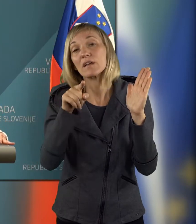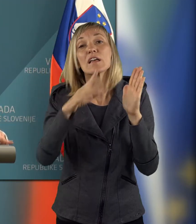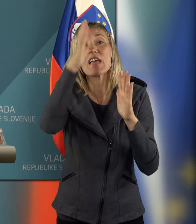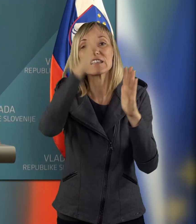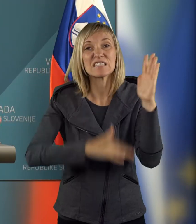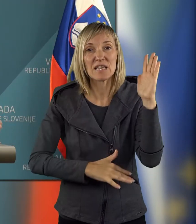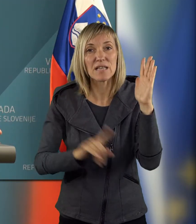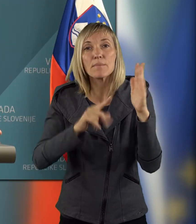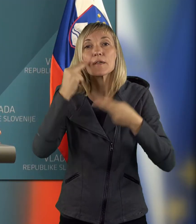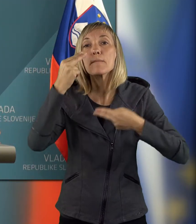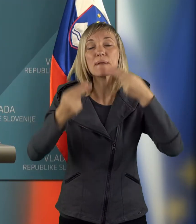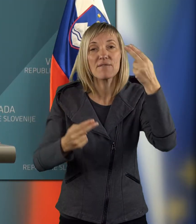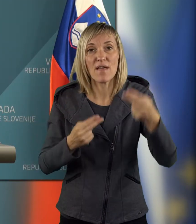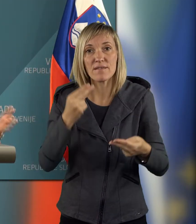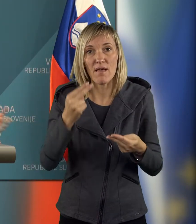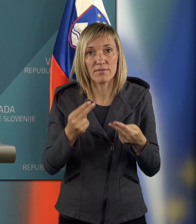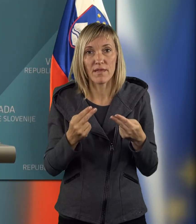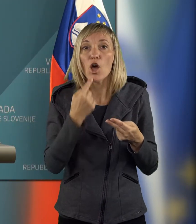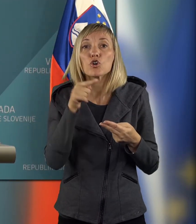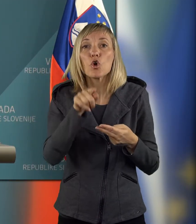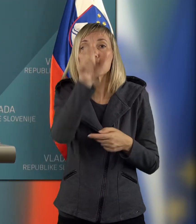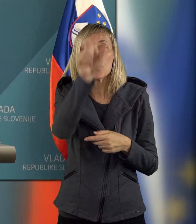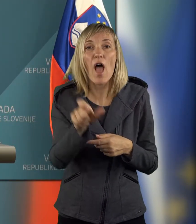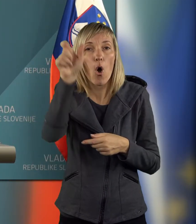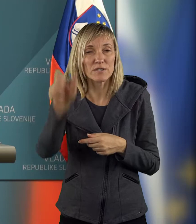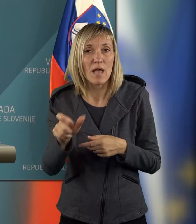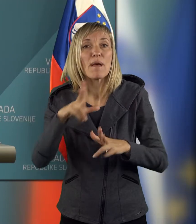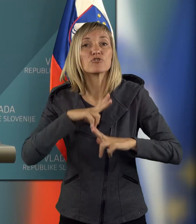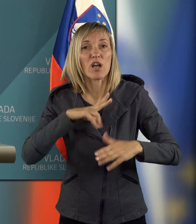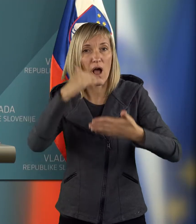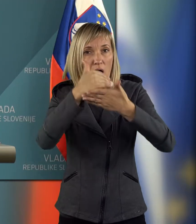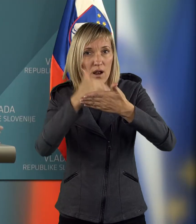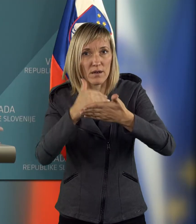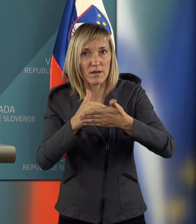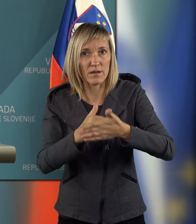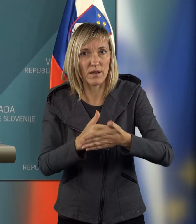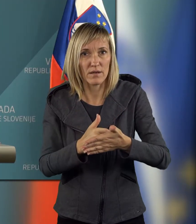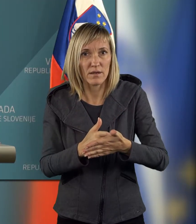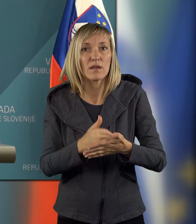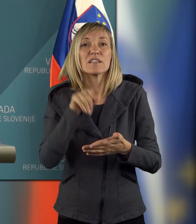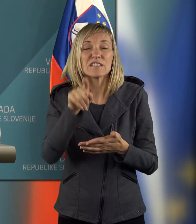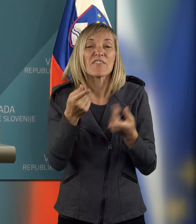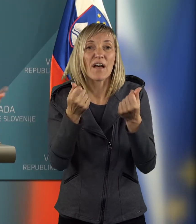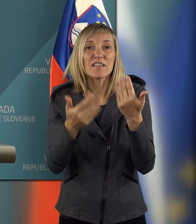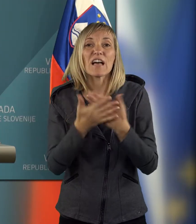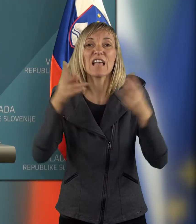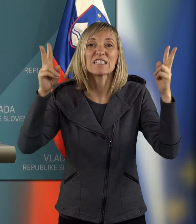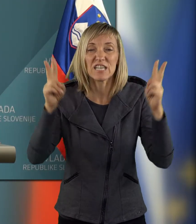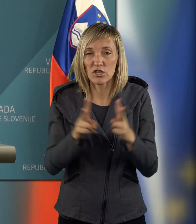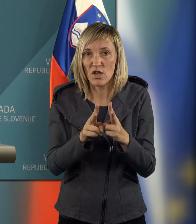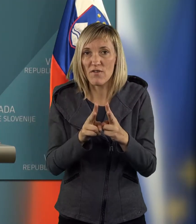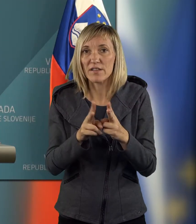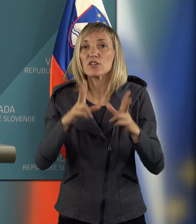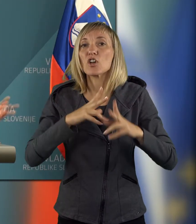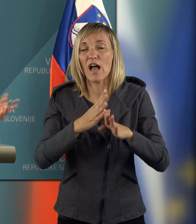seznamov ni bilo preverjenih in se je zavod dajal denar za skrajševanje, bi rekel, v masi,